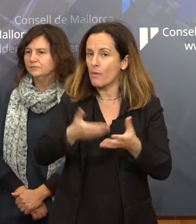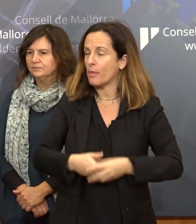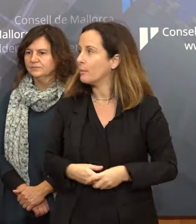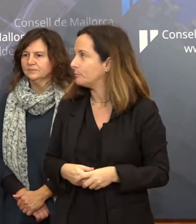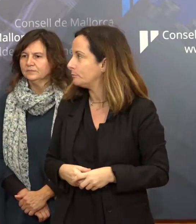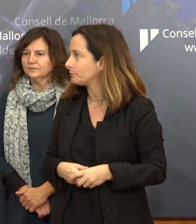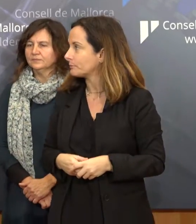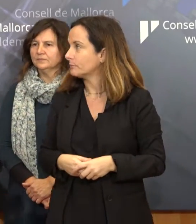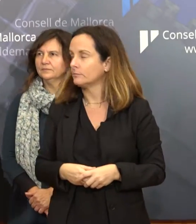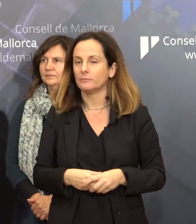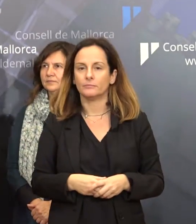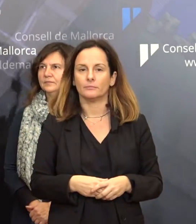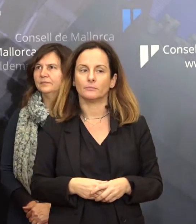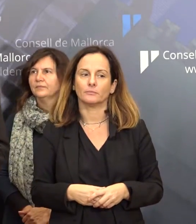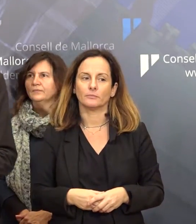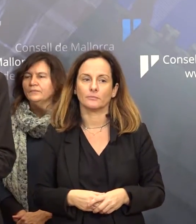Bé,